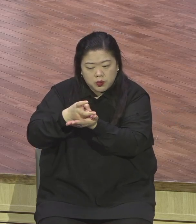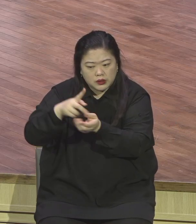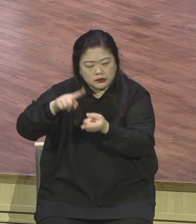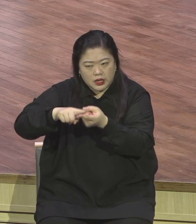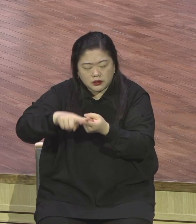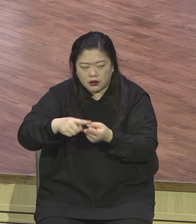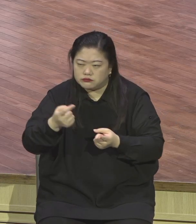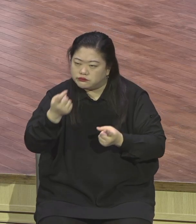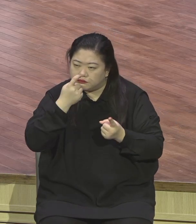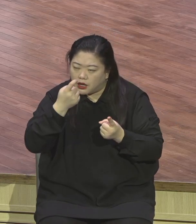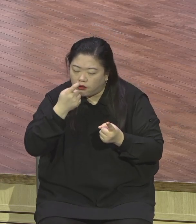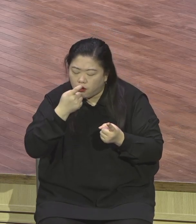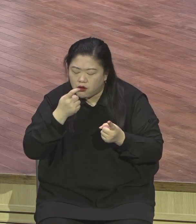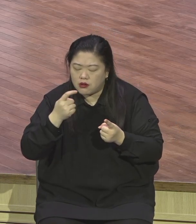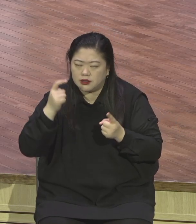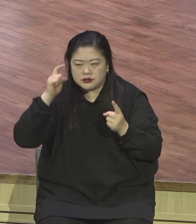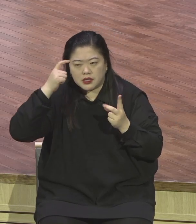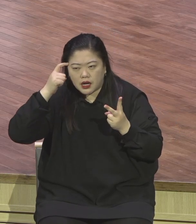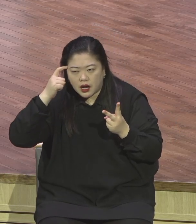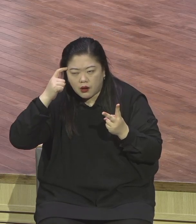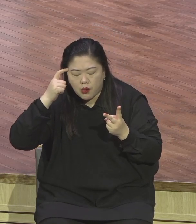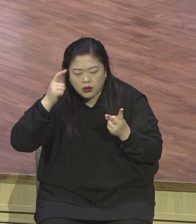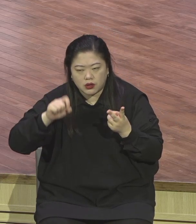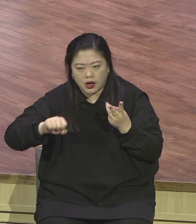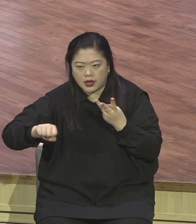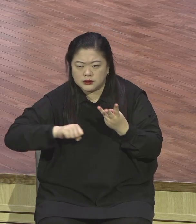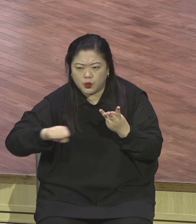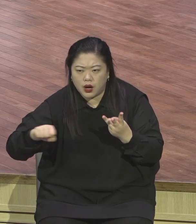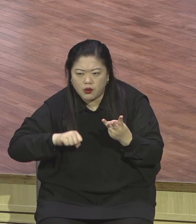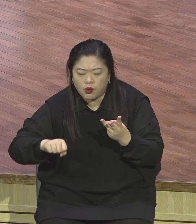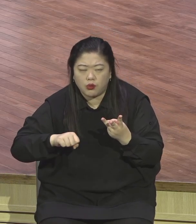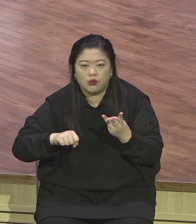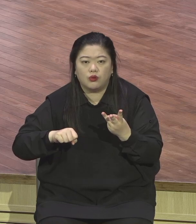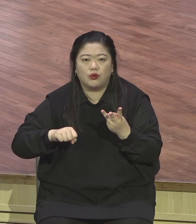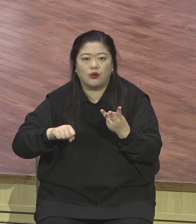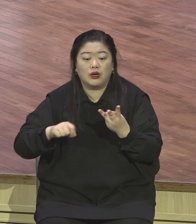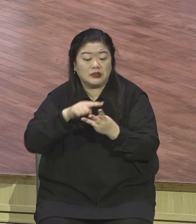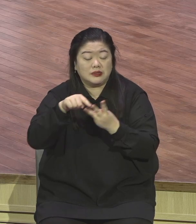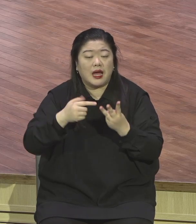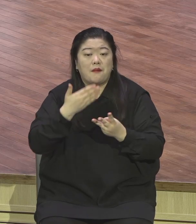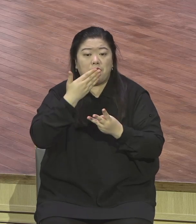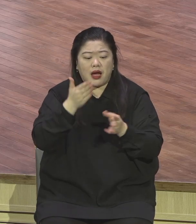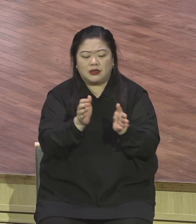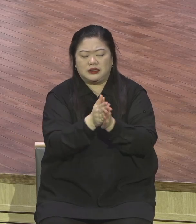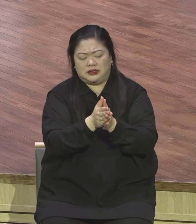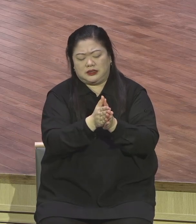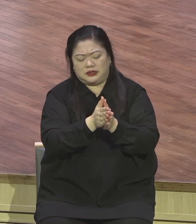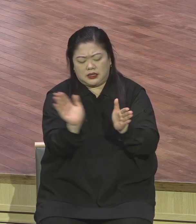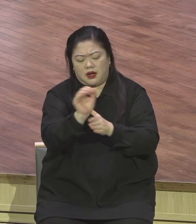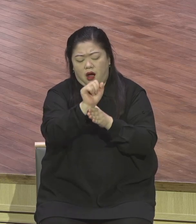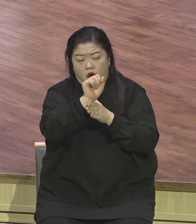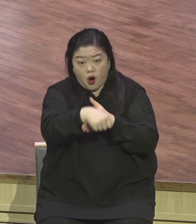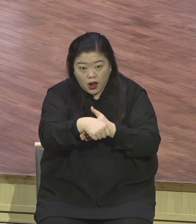행동할 수 있는 나이가 되었다. 바 미쳐봐. 이 예식이 이제 마지막 부문의